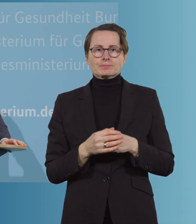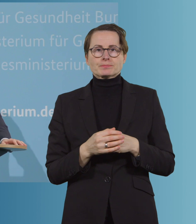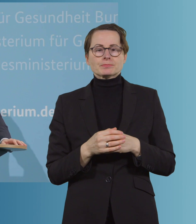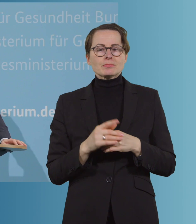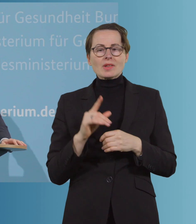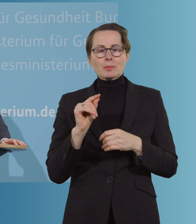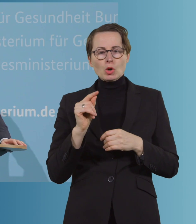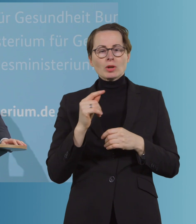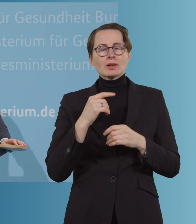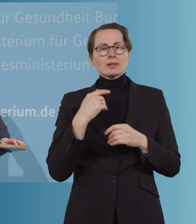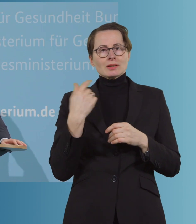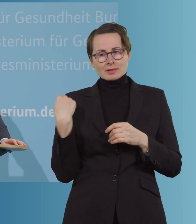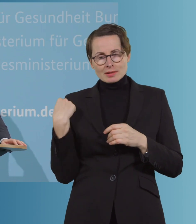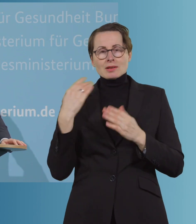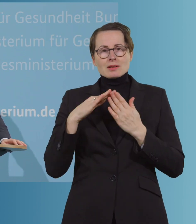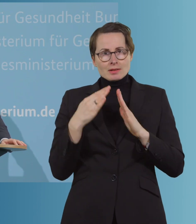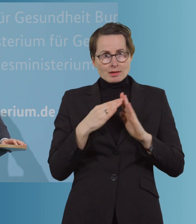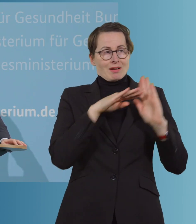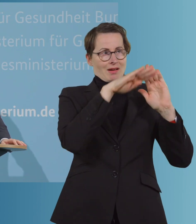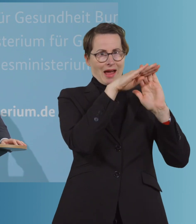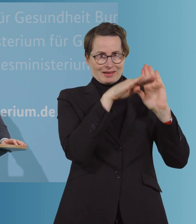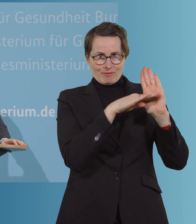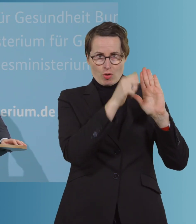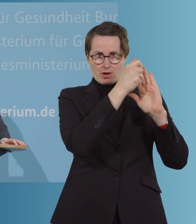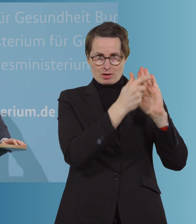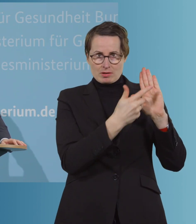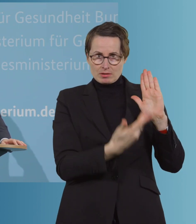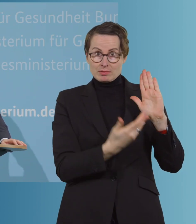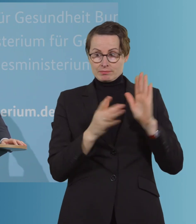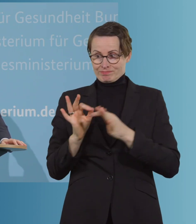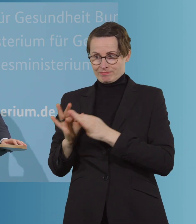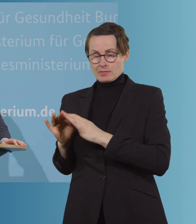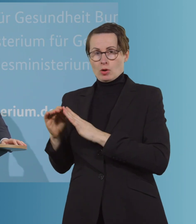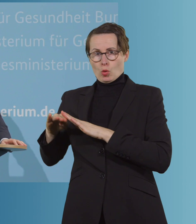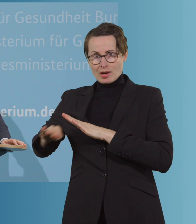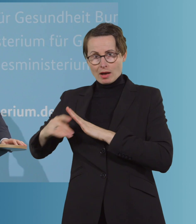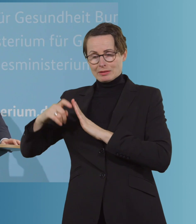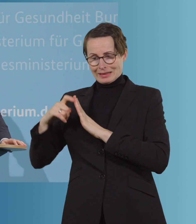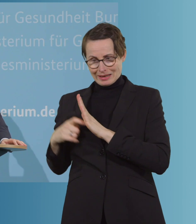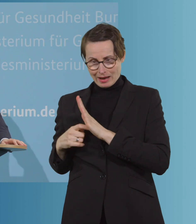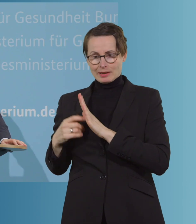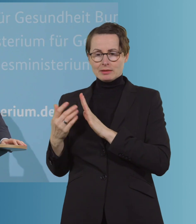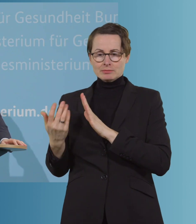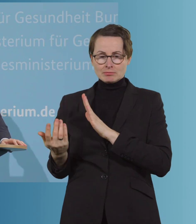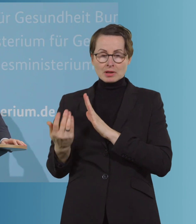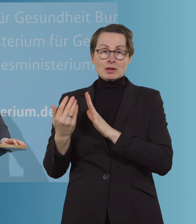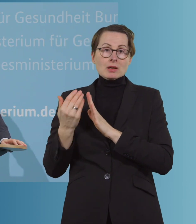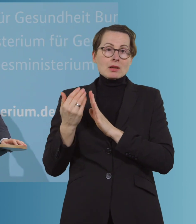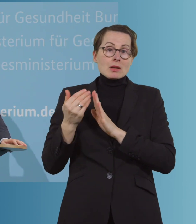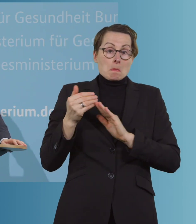Reihenfolge, die jetzt nach bestimmten Kriterien festgelegt worden ist, mal irgendwann in den nächsten Wochen und